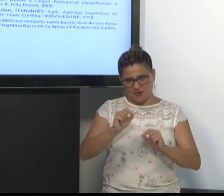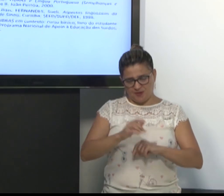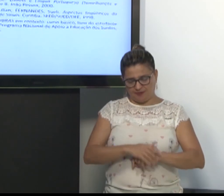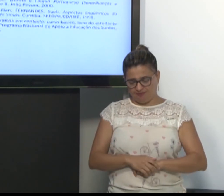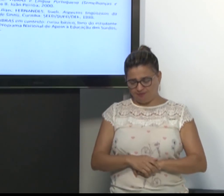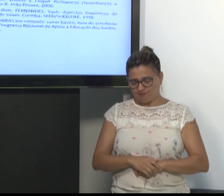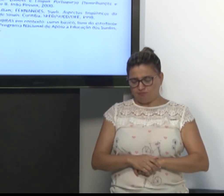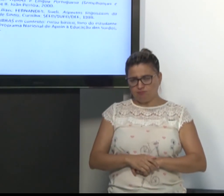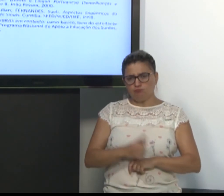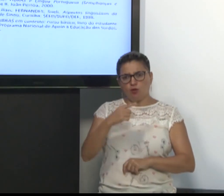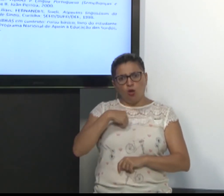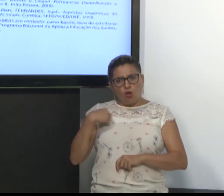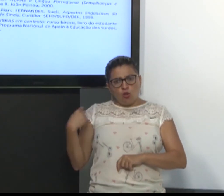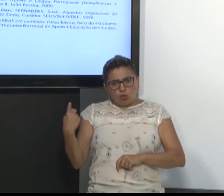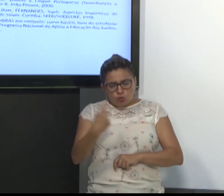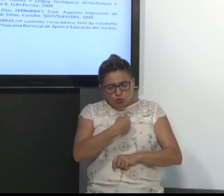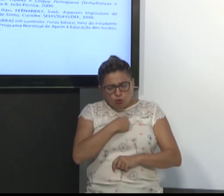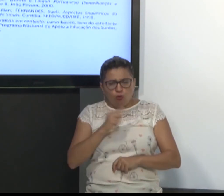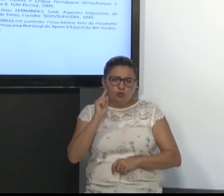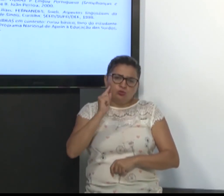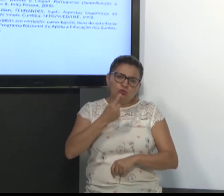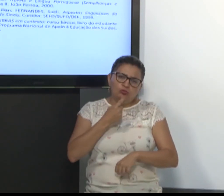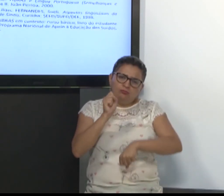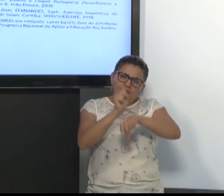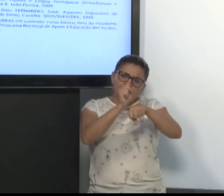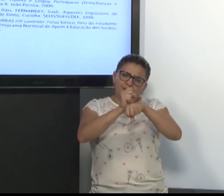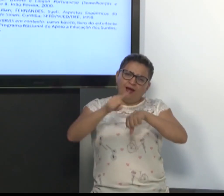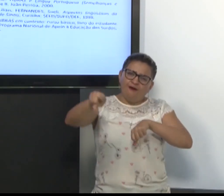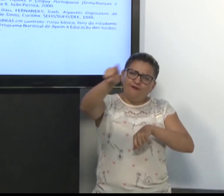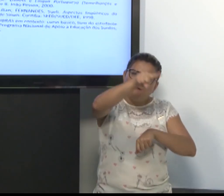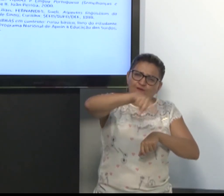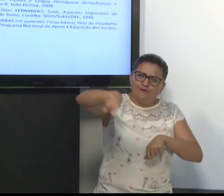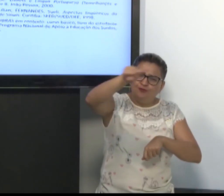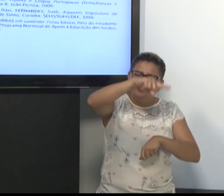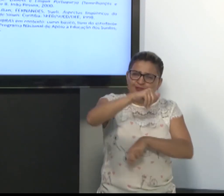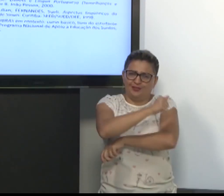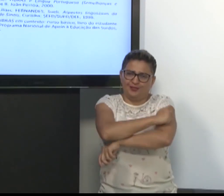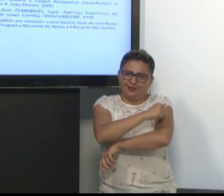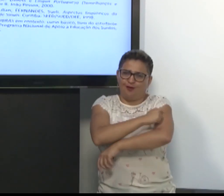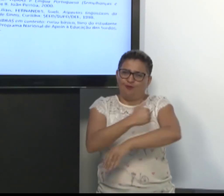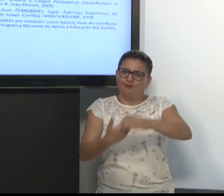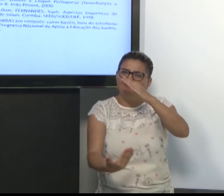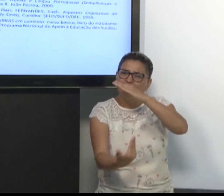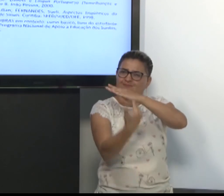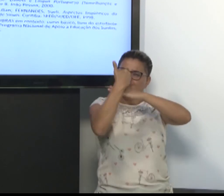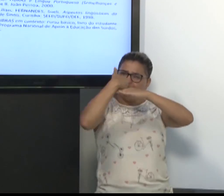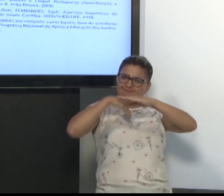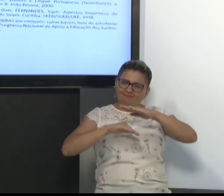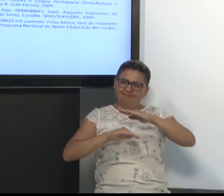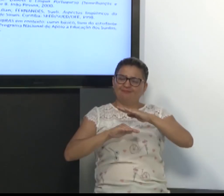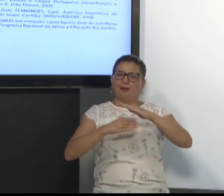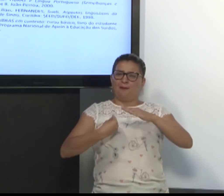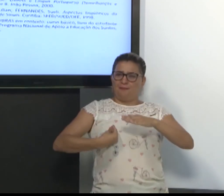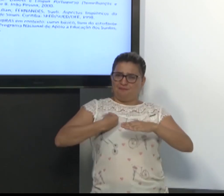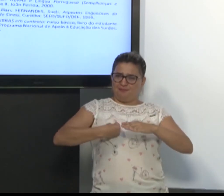Nós, surdos, esperamos que vocês, alunos, possam nos procurar na comunidade surda.